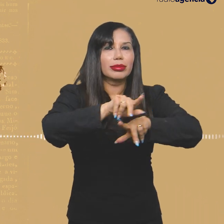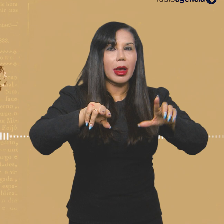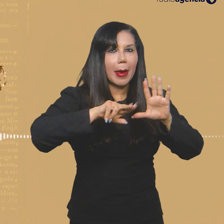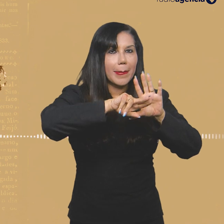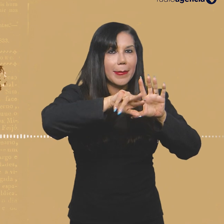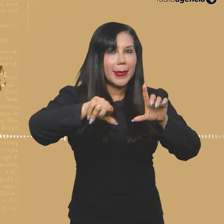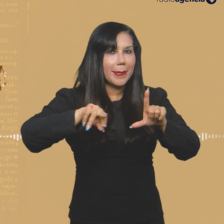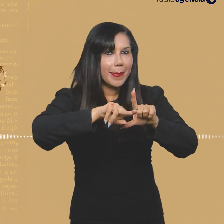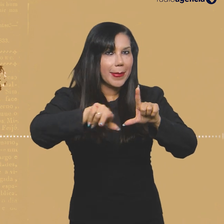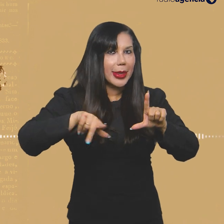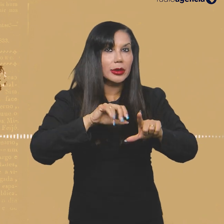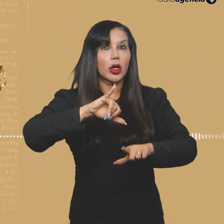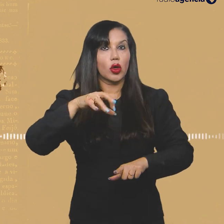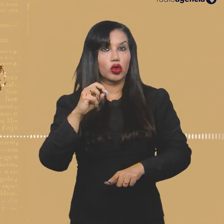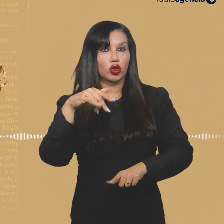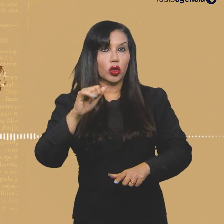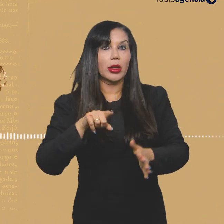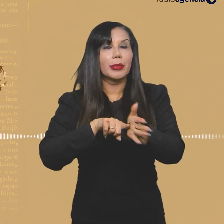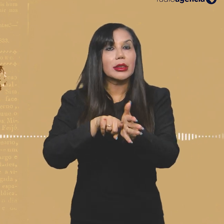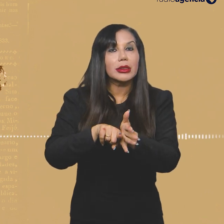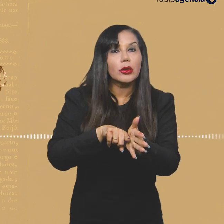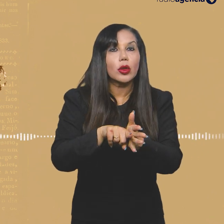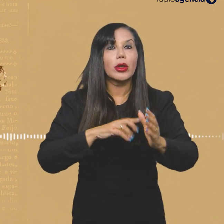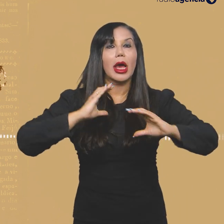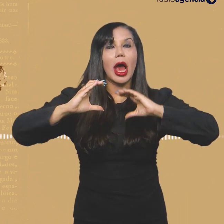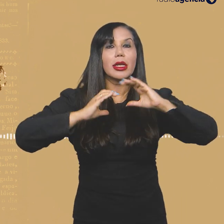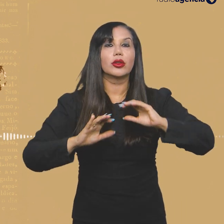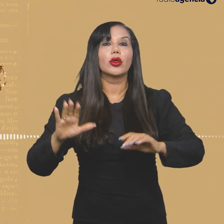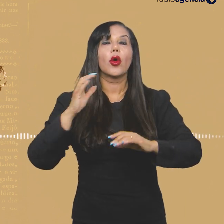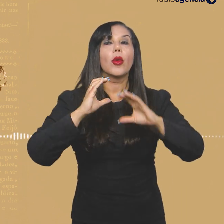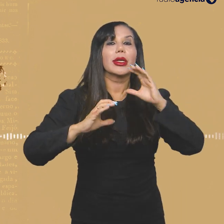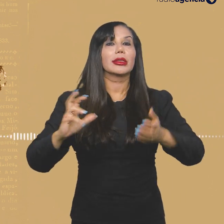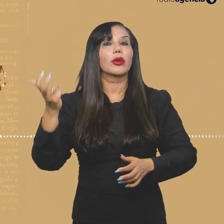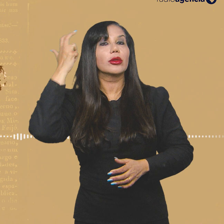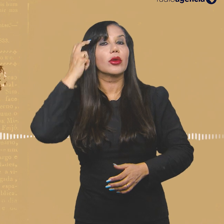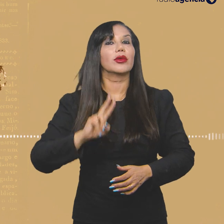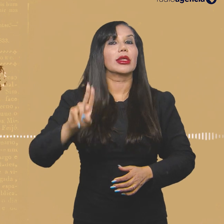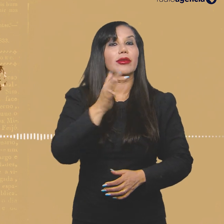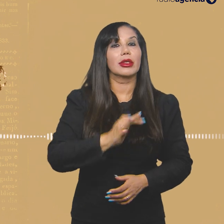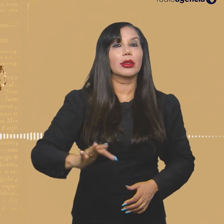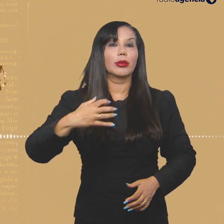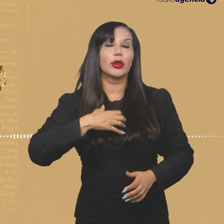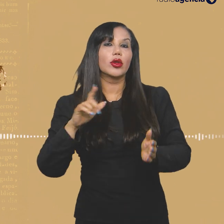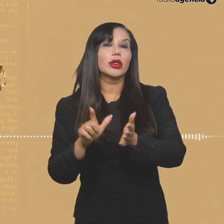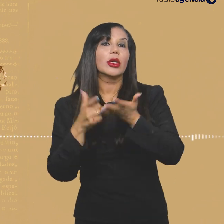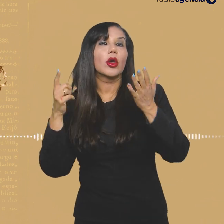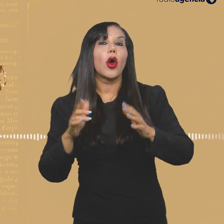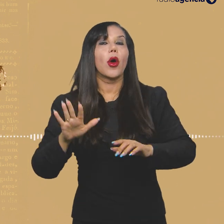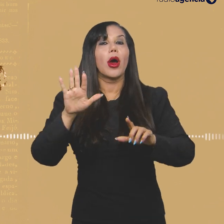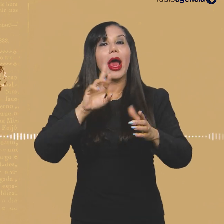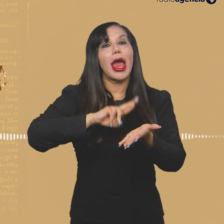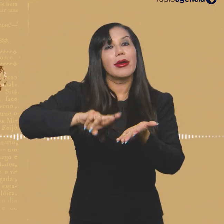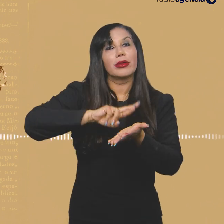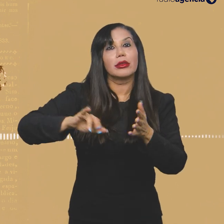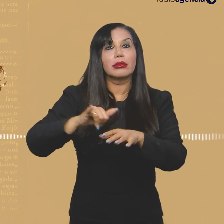Pinheiro, que é pesquisador na área de Comunicação e Cultura pela Universidade Federal da Bahia e jornalista fundador do portal Revista